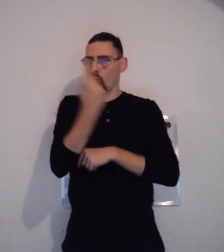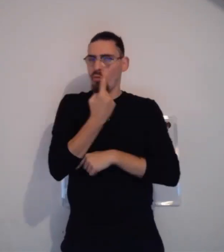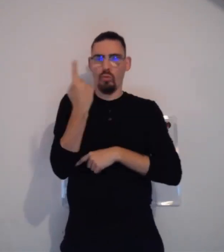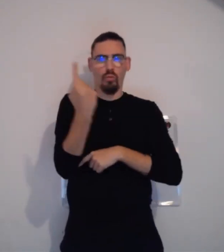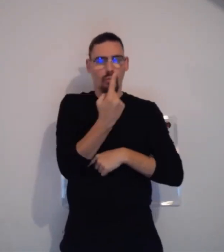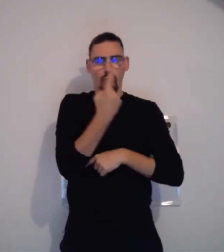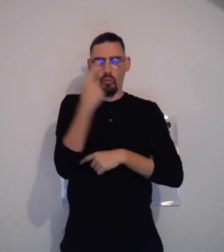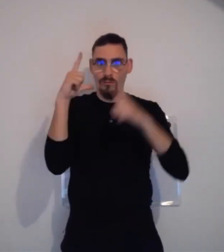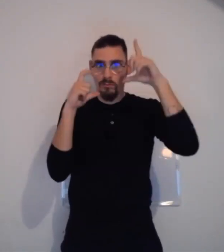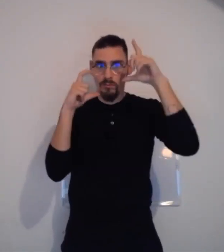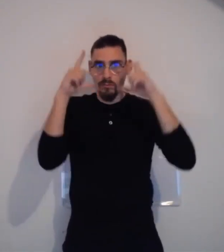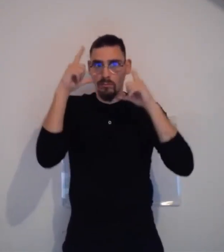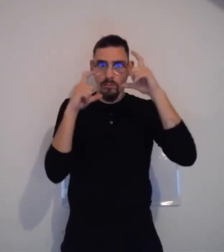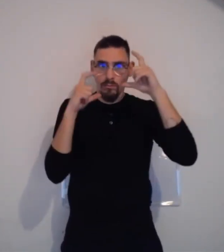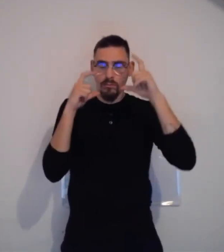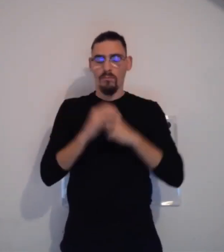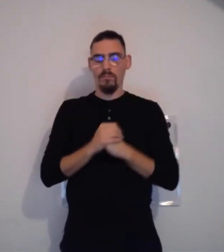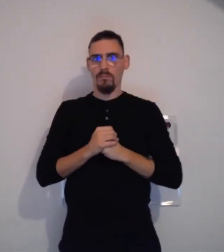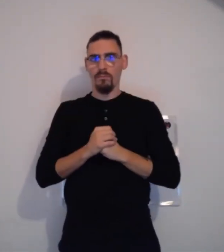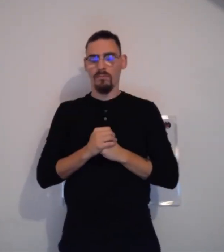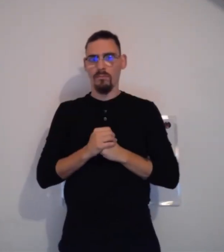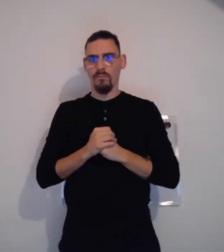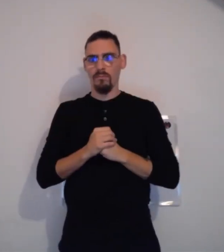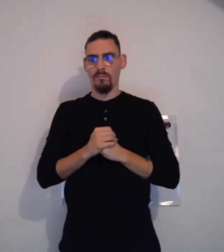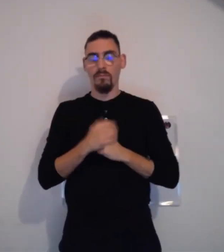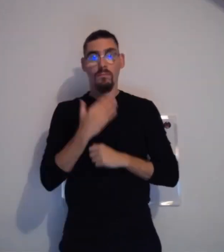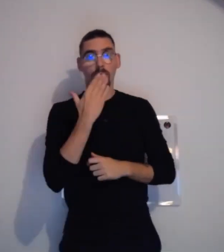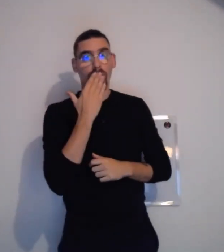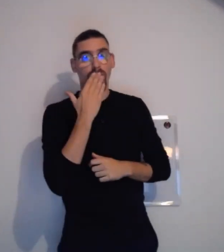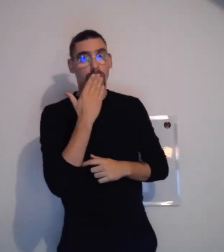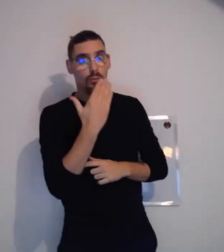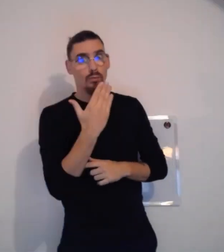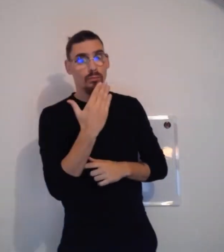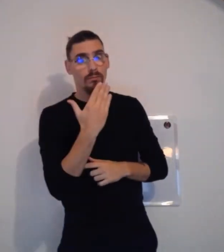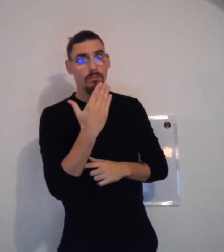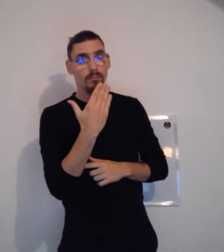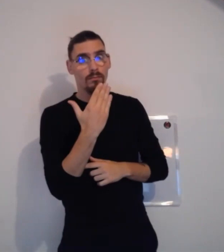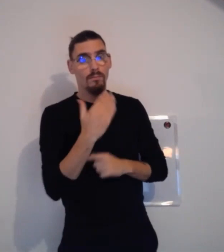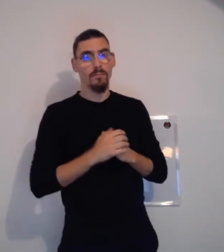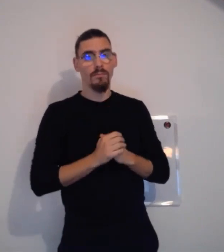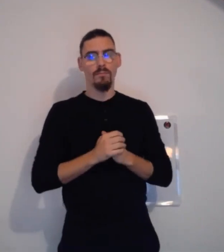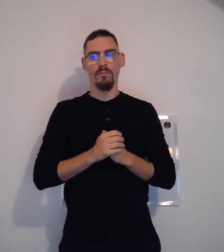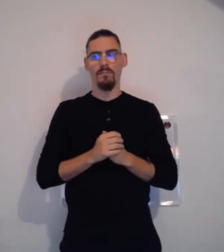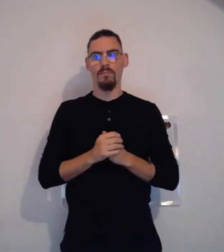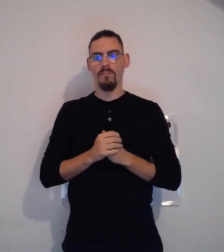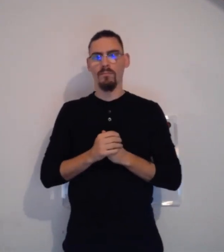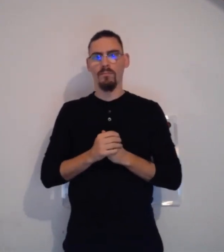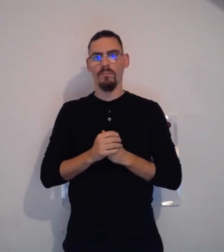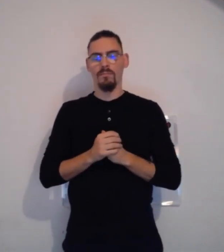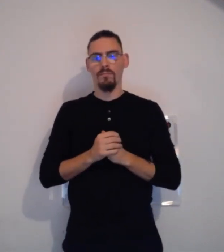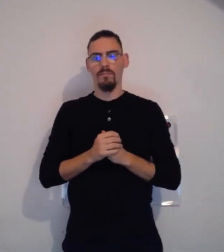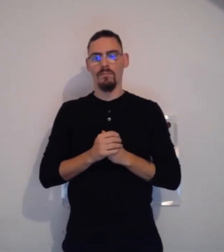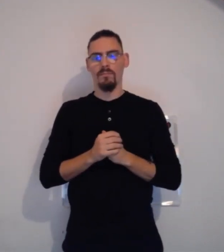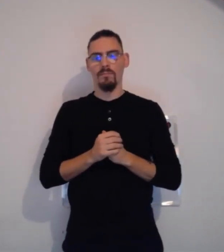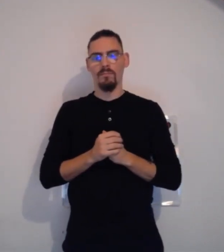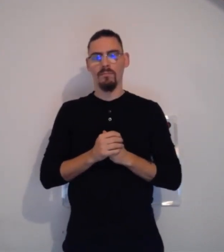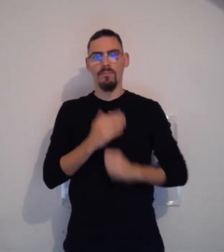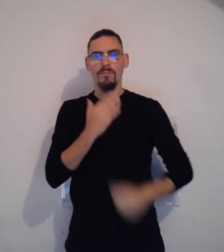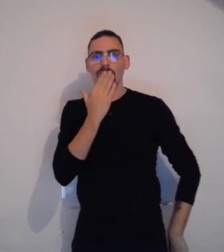Ça va être surtout en lien avec l'expression du visage, toujours en lien avec l'expression du visage. « Bonjour », vous voyez, j'ouvre les yeux.